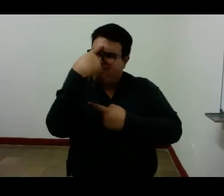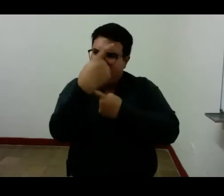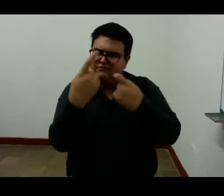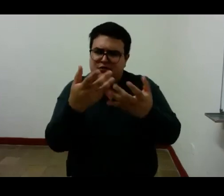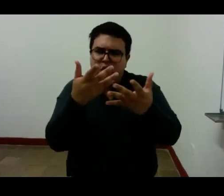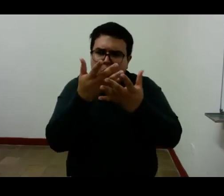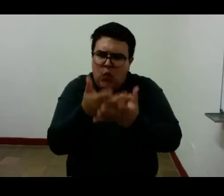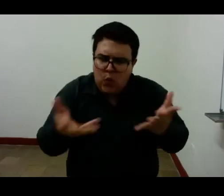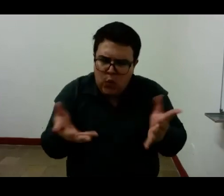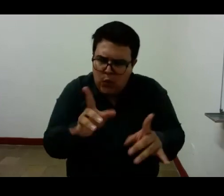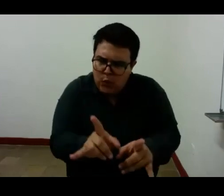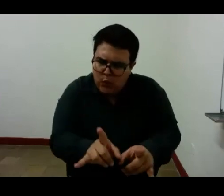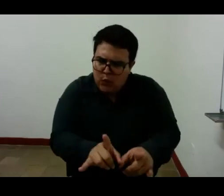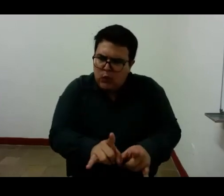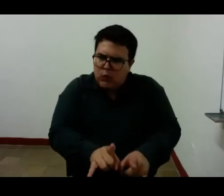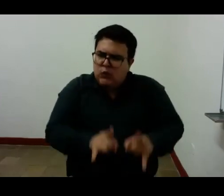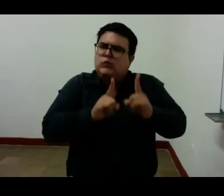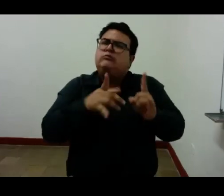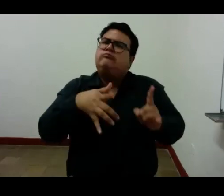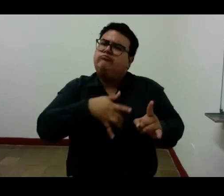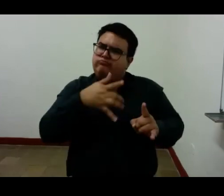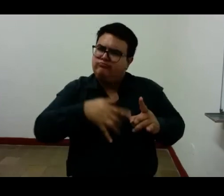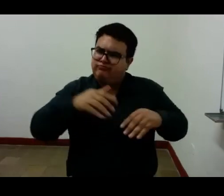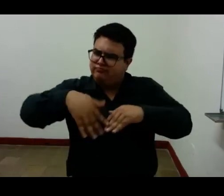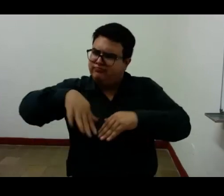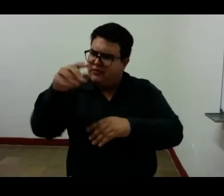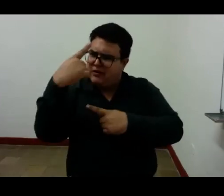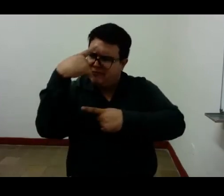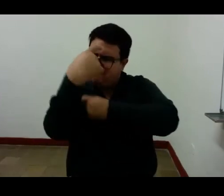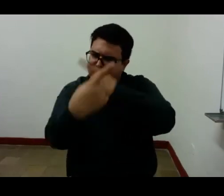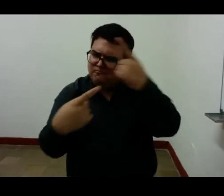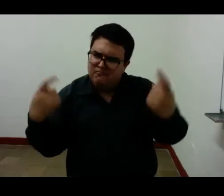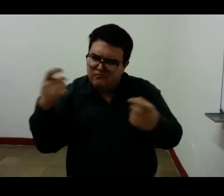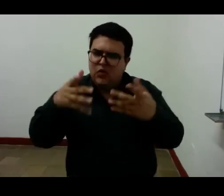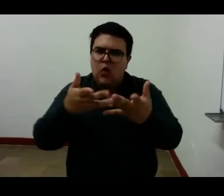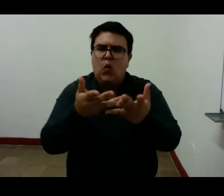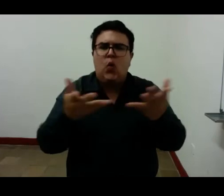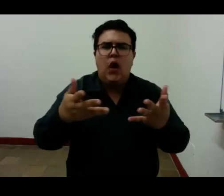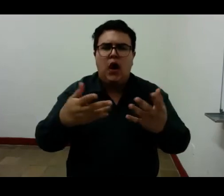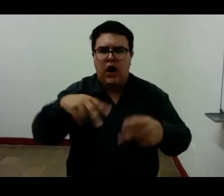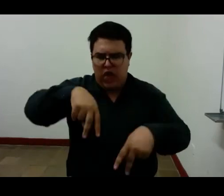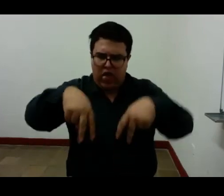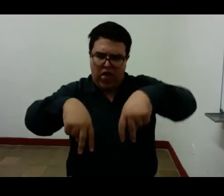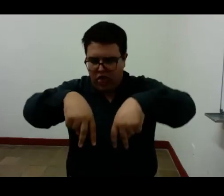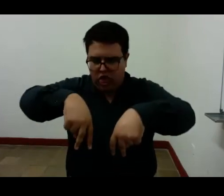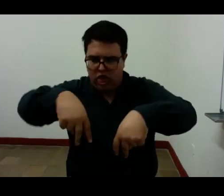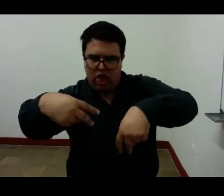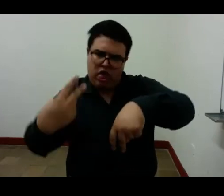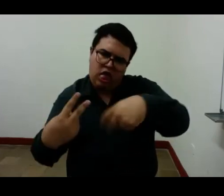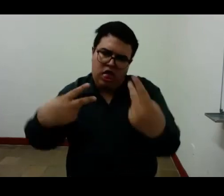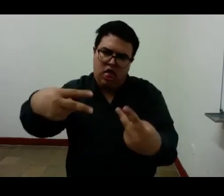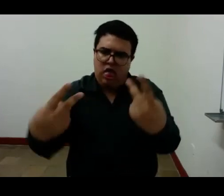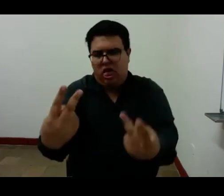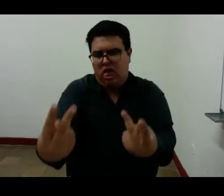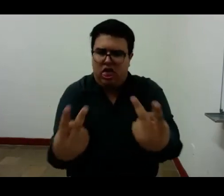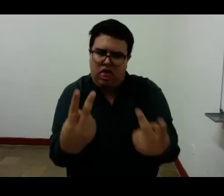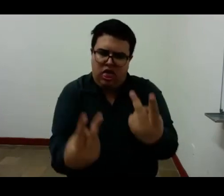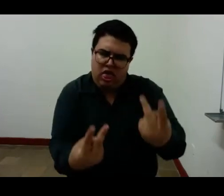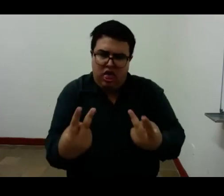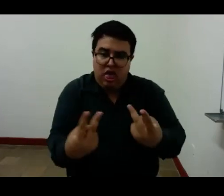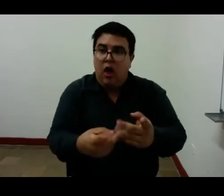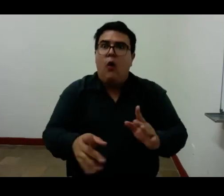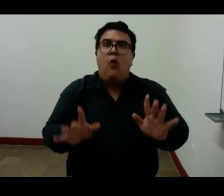convincente que nos pruebe que los soldados reales no deben caminar cabeza abajo o